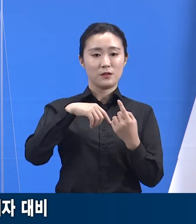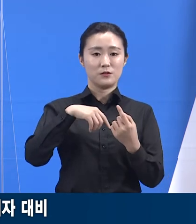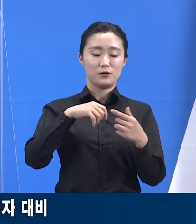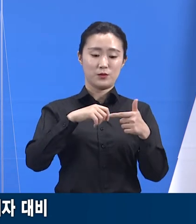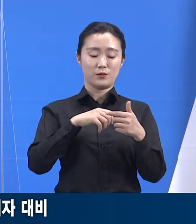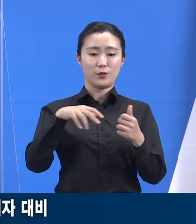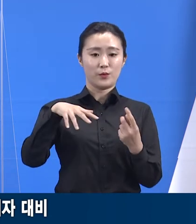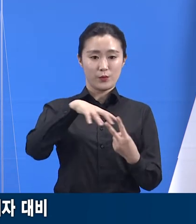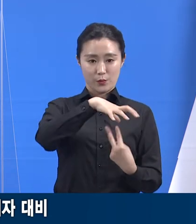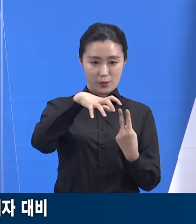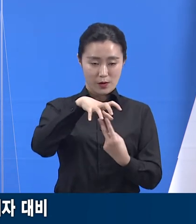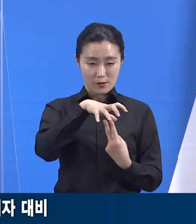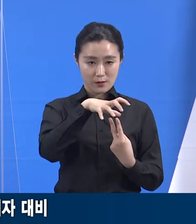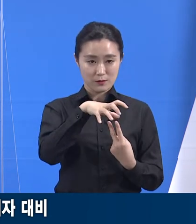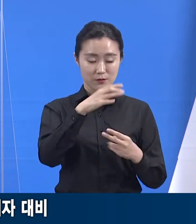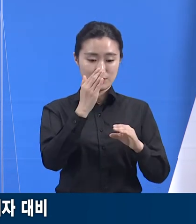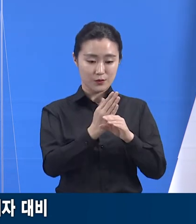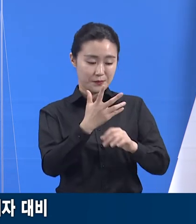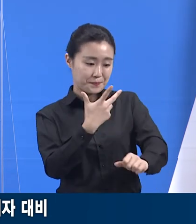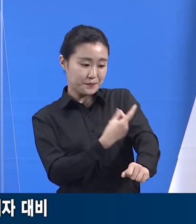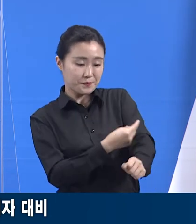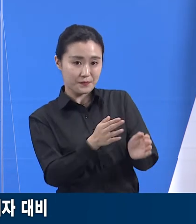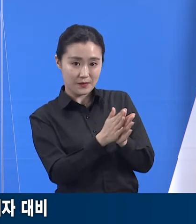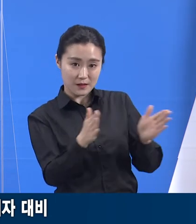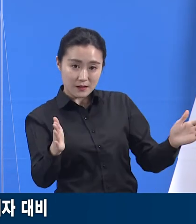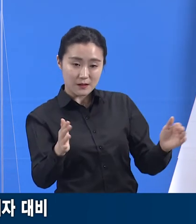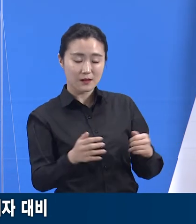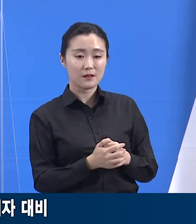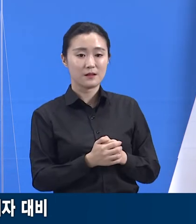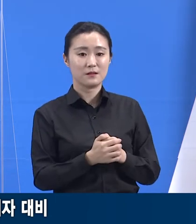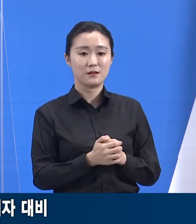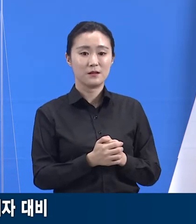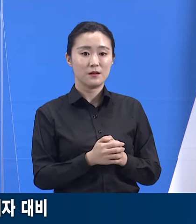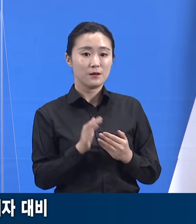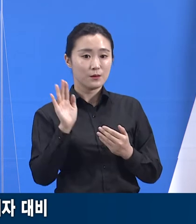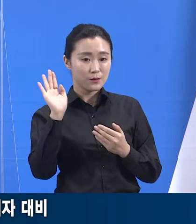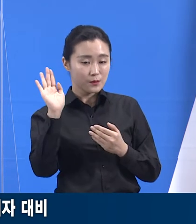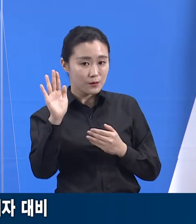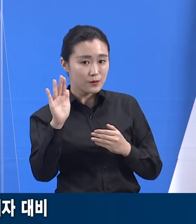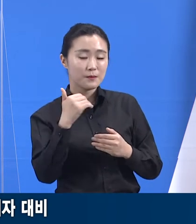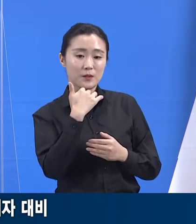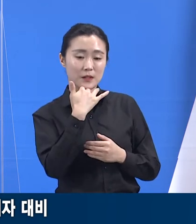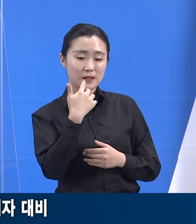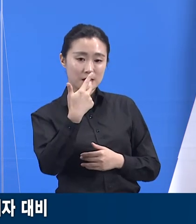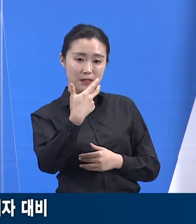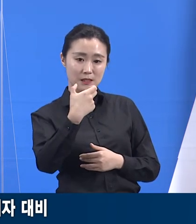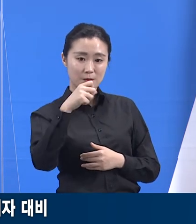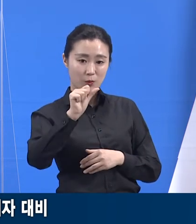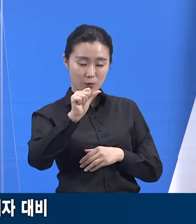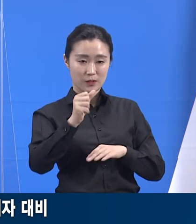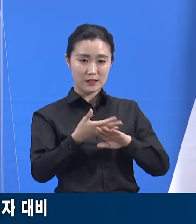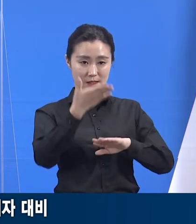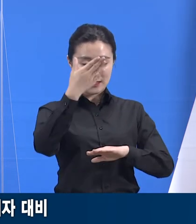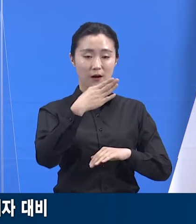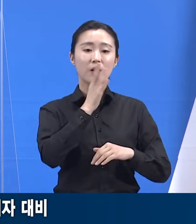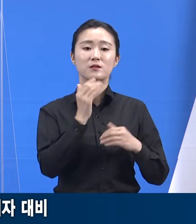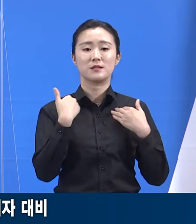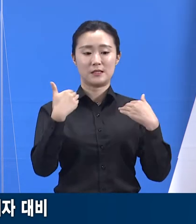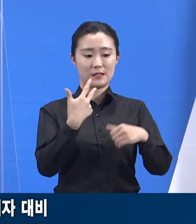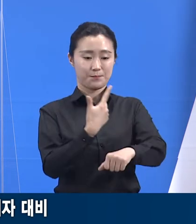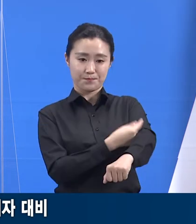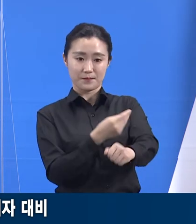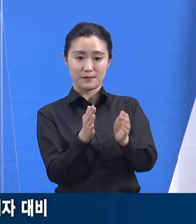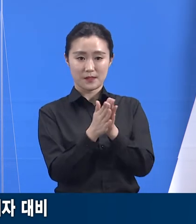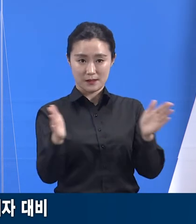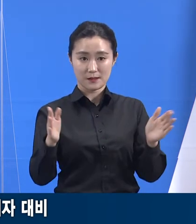지역예방접종센터에서 75세 이상 노인들을 대상으로 접종이 시작되었습니다. 고위험군